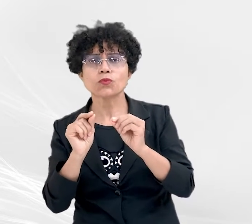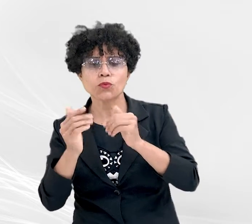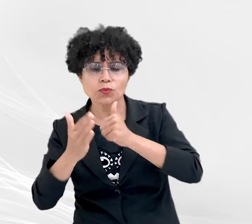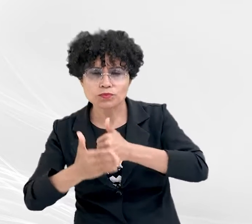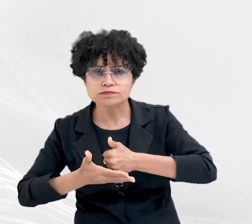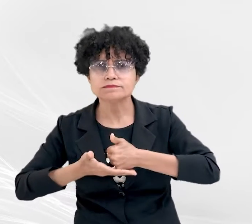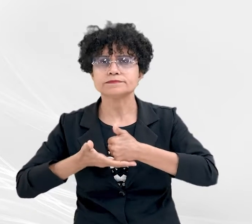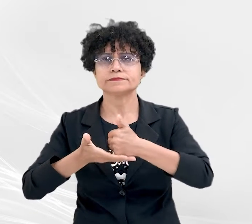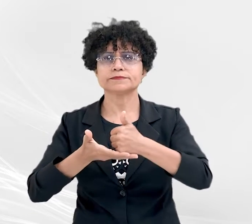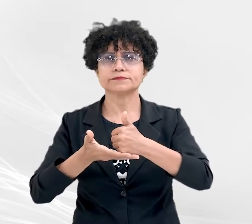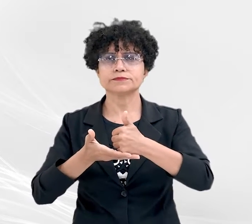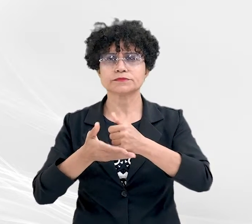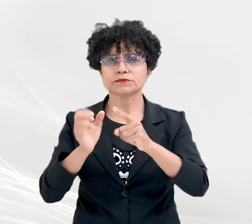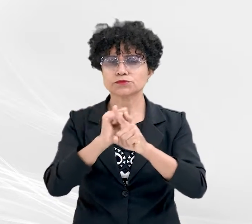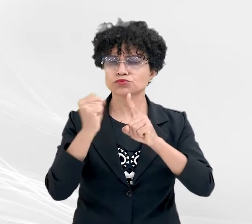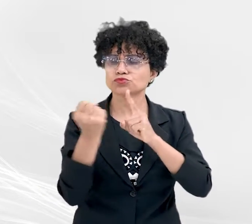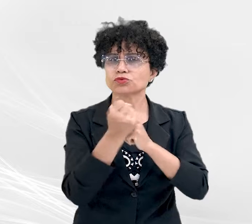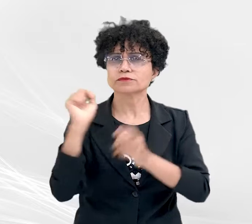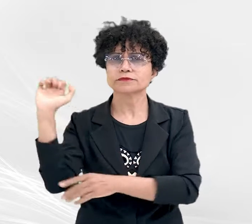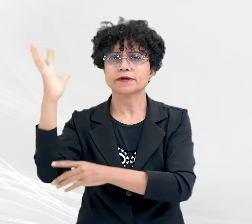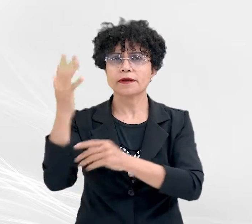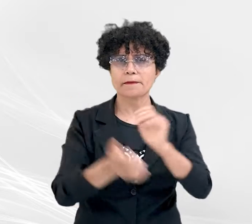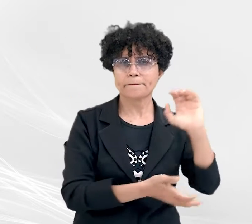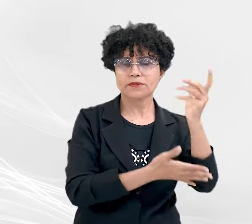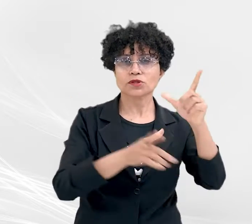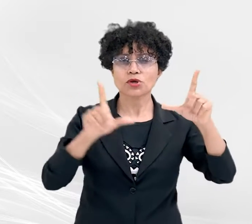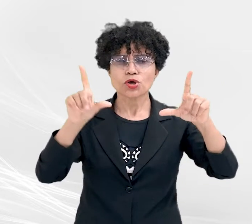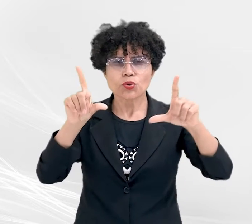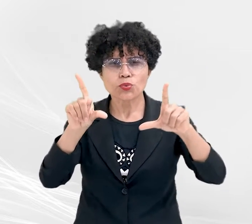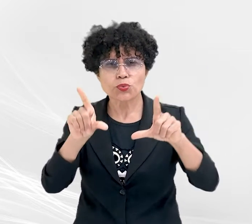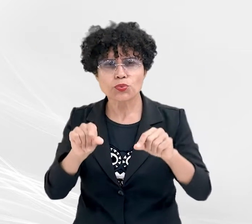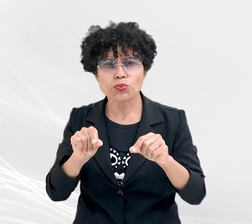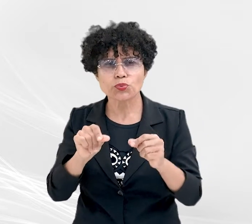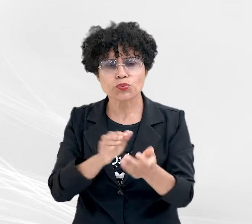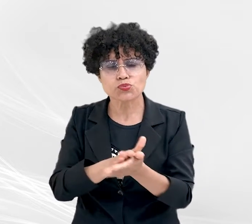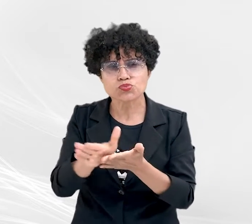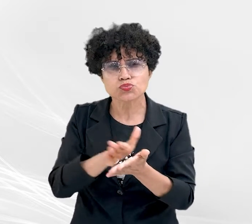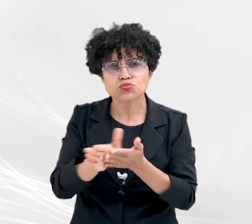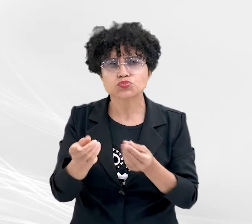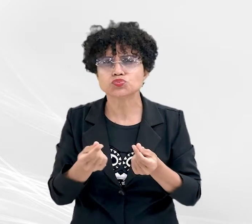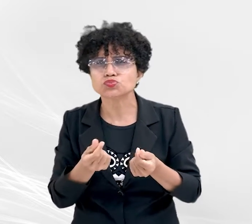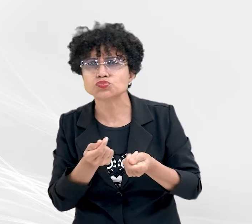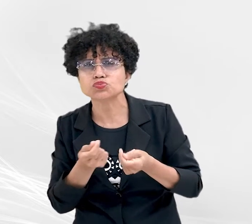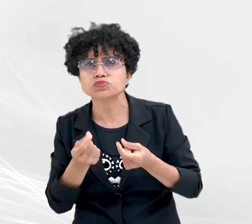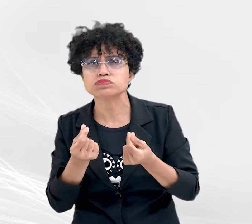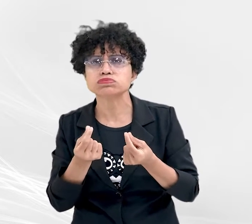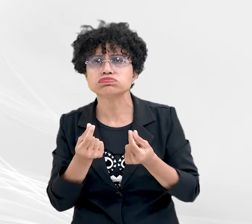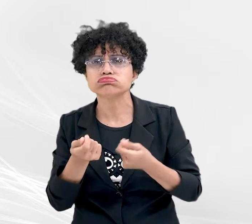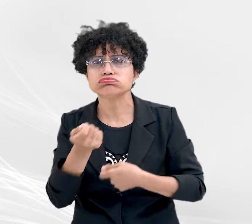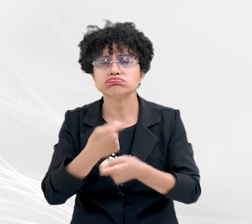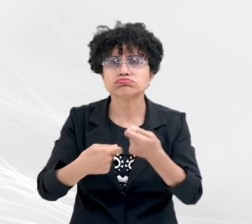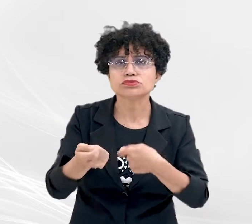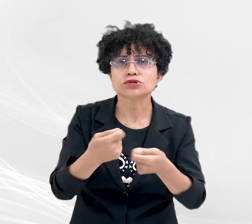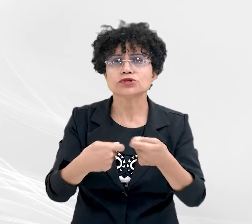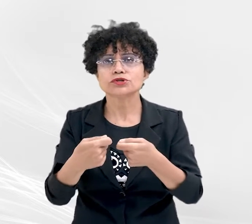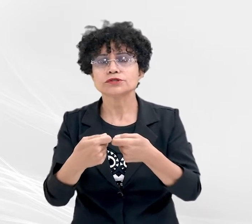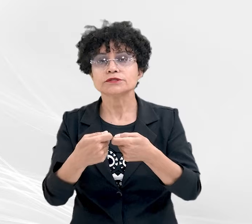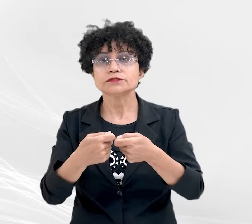sustentabilidade socioambiental e a redução de custos administrativos e modernização e